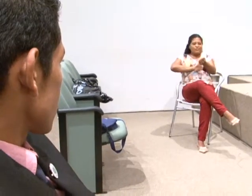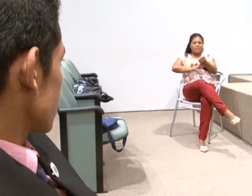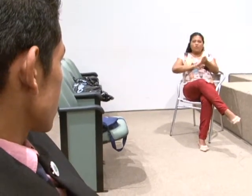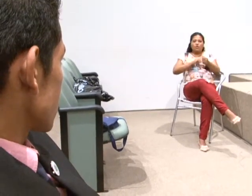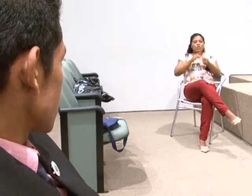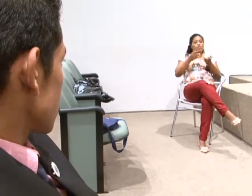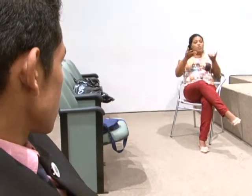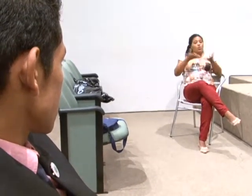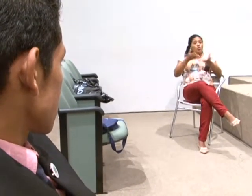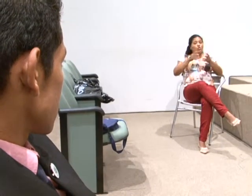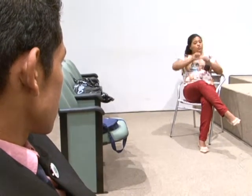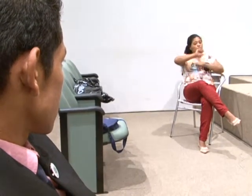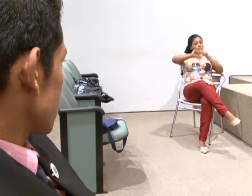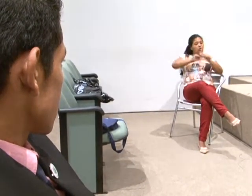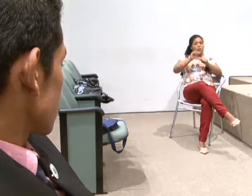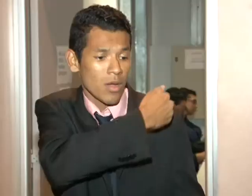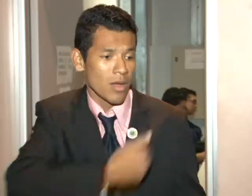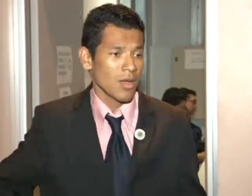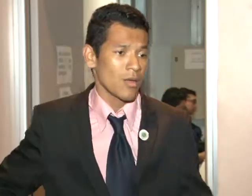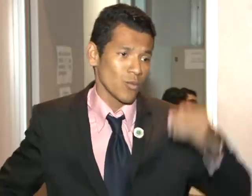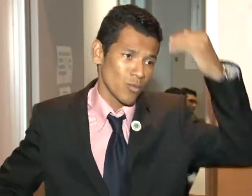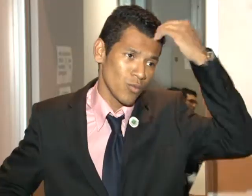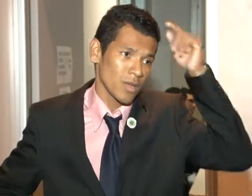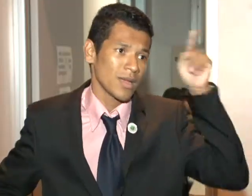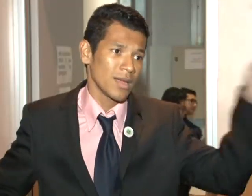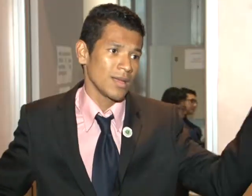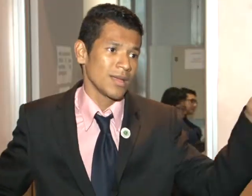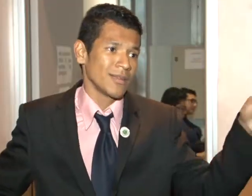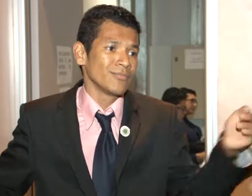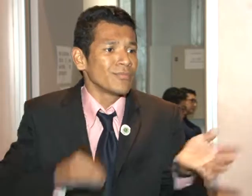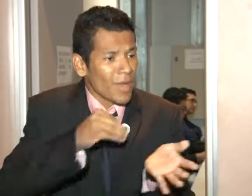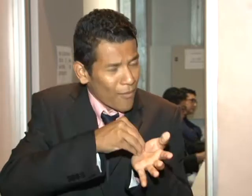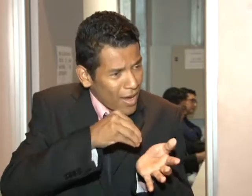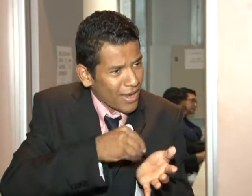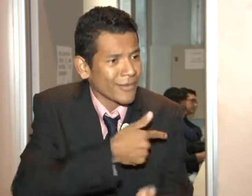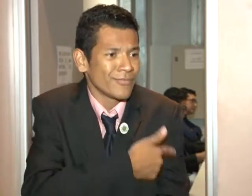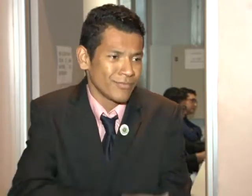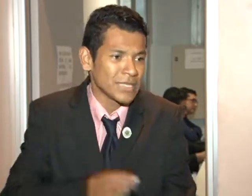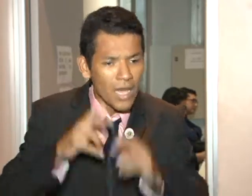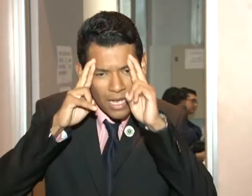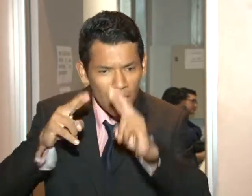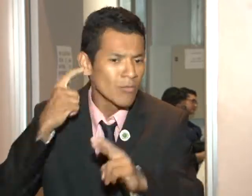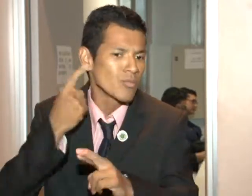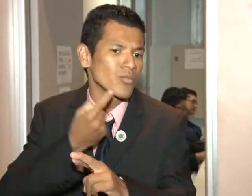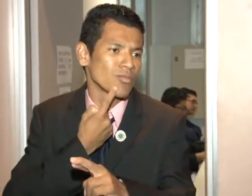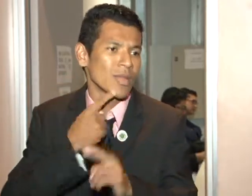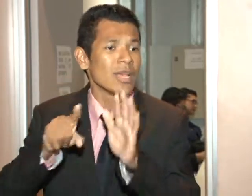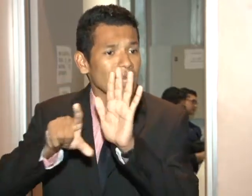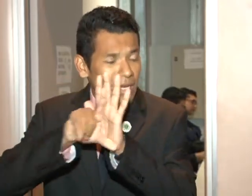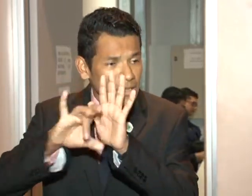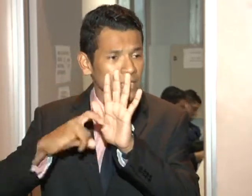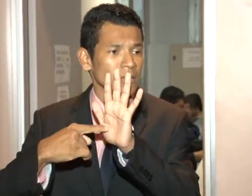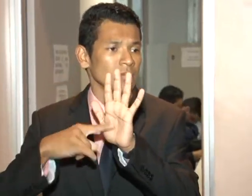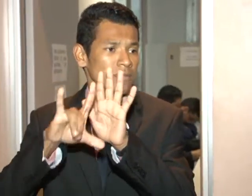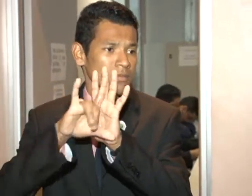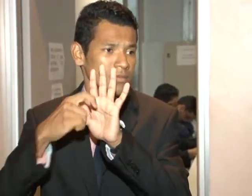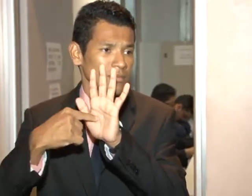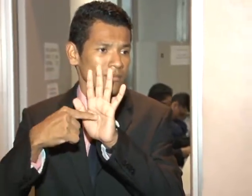conteúdo veiculado pela TV. A oportunidade que ele tem agora de apresentar é para mostrar que o governo falta com